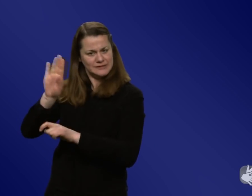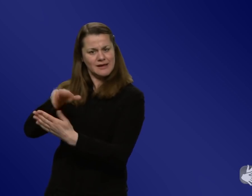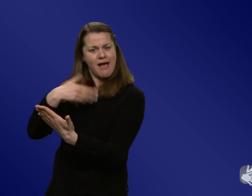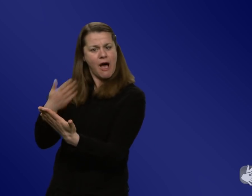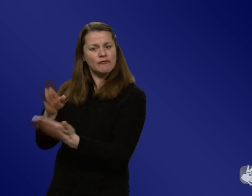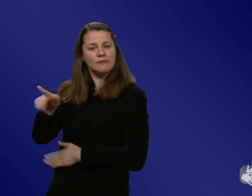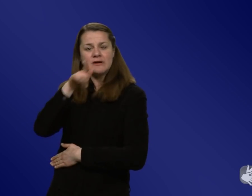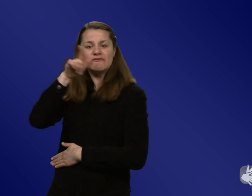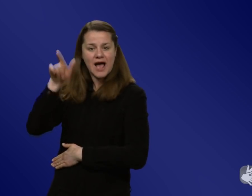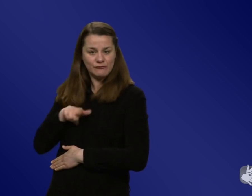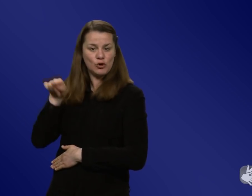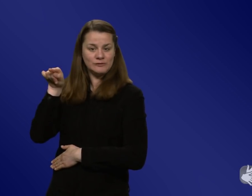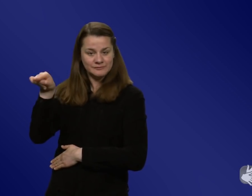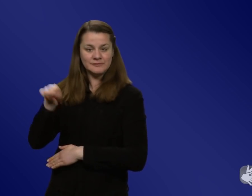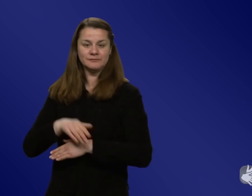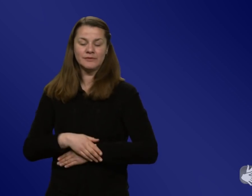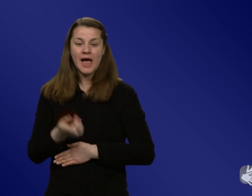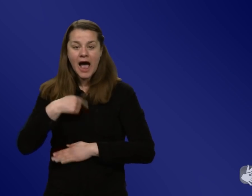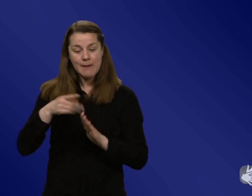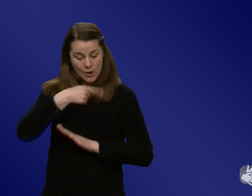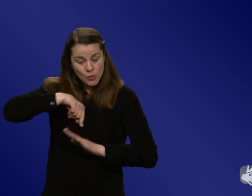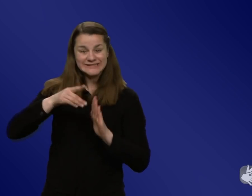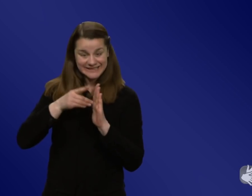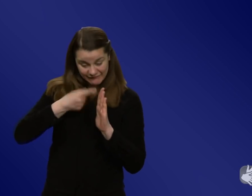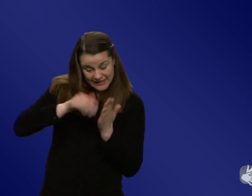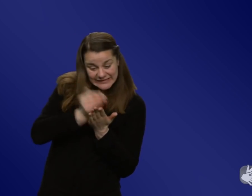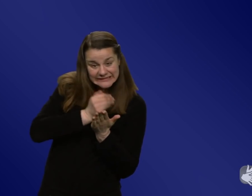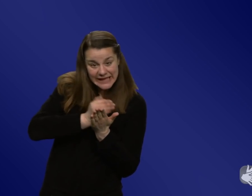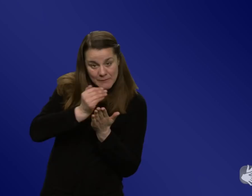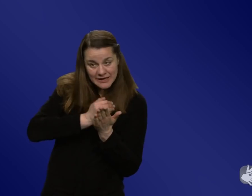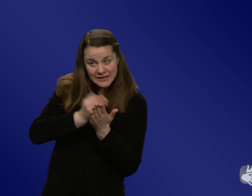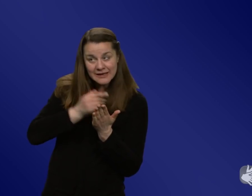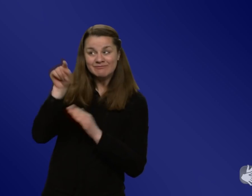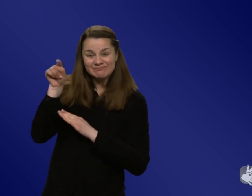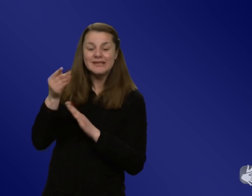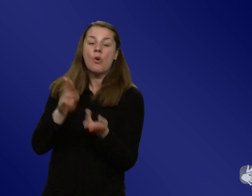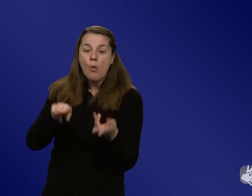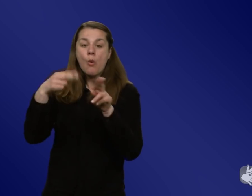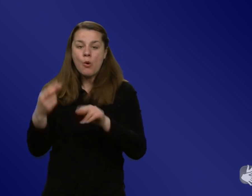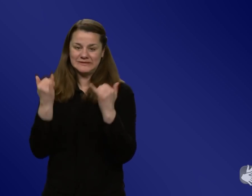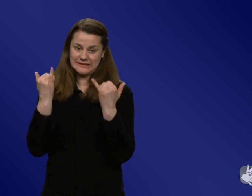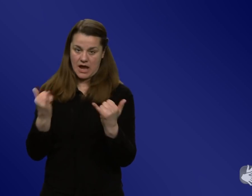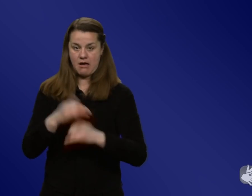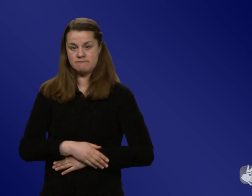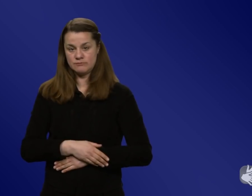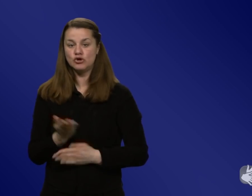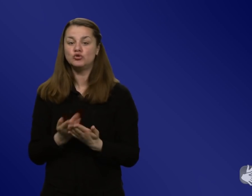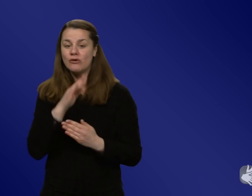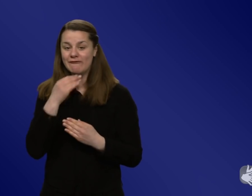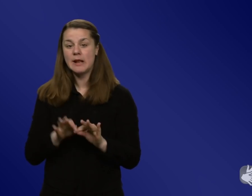verantworten. Aber die Daten werden jetzt mittlerweile deutlich stärker genutzt als noch am Anfang. Muss man sagen, es ist